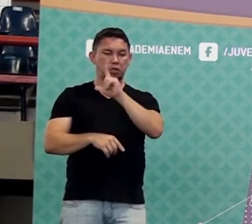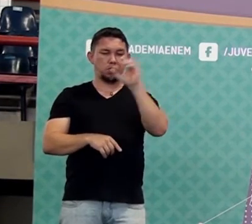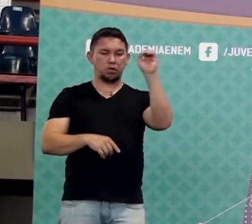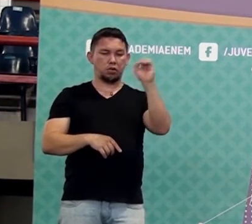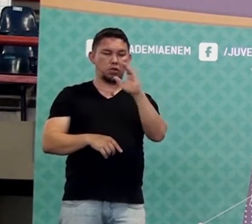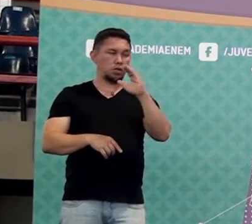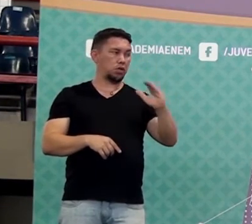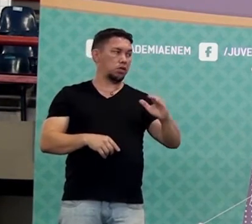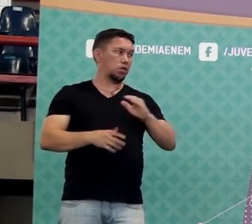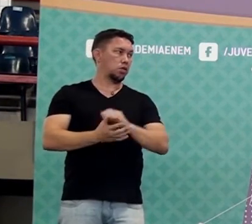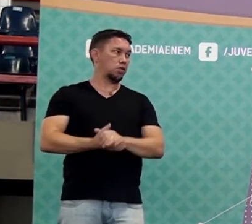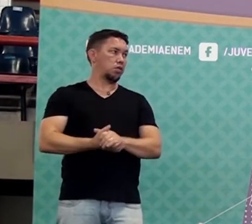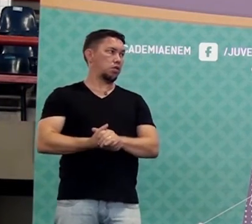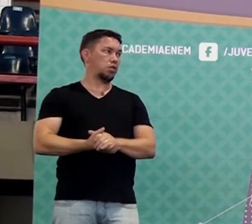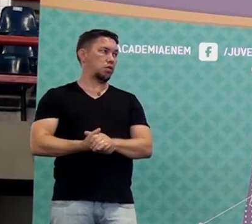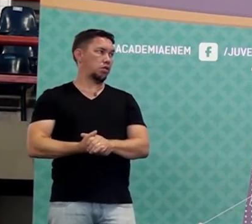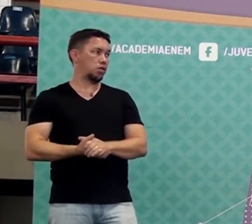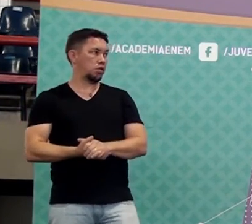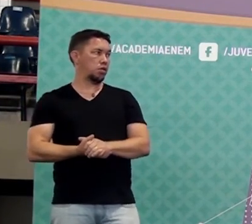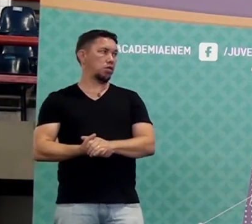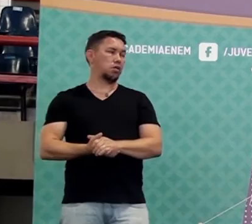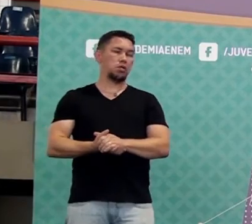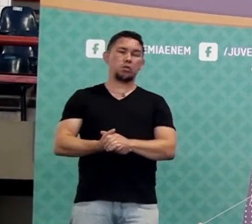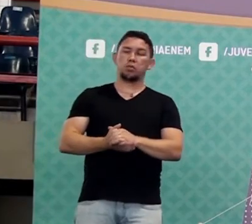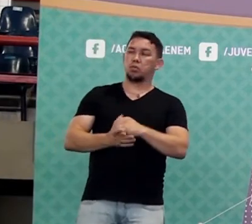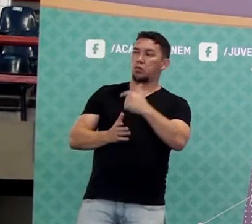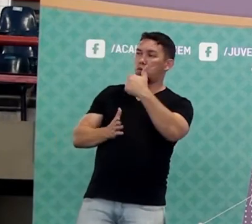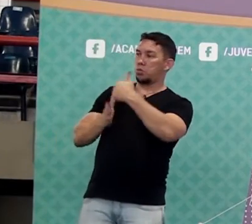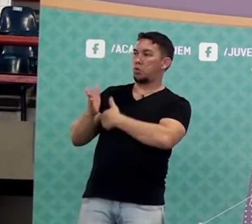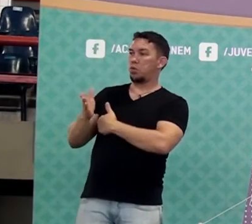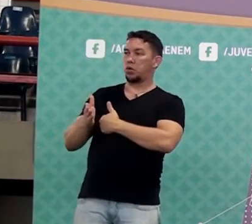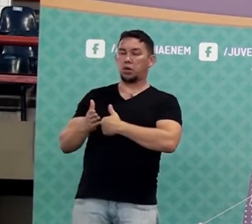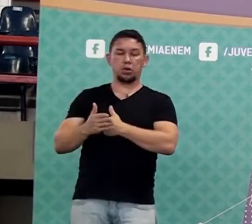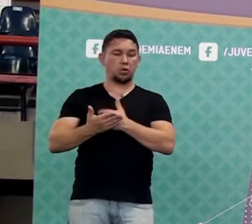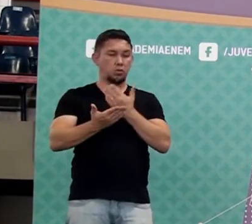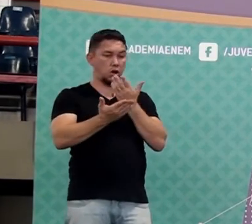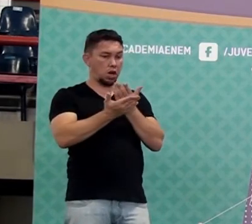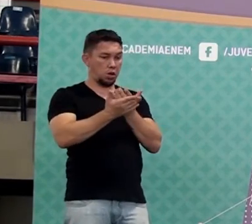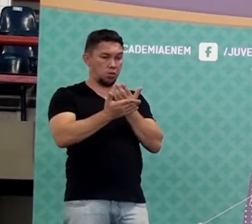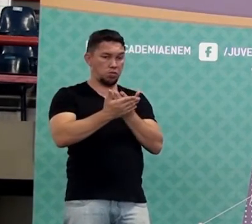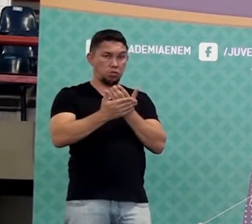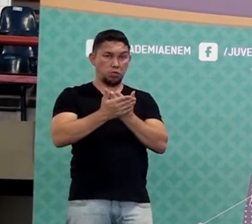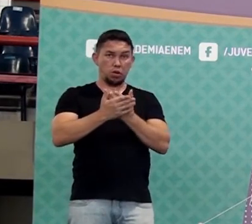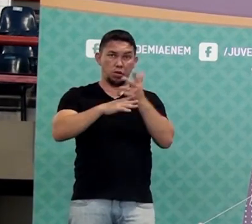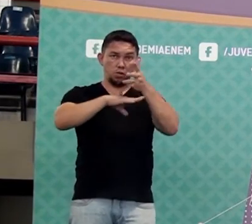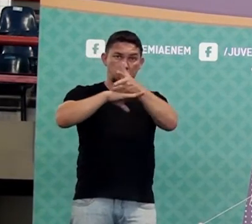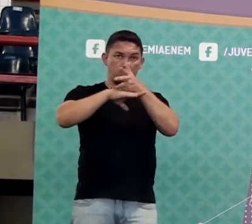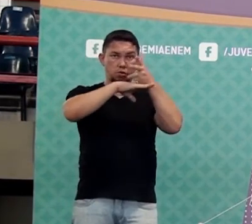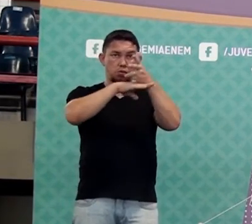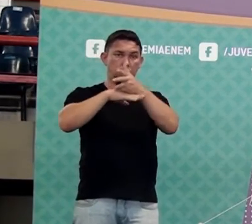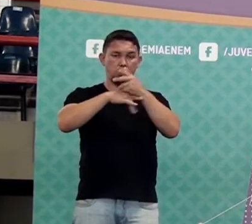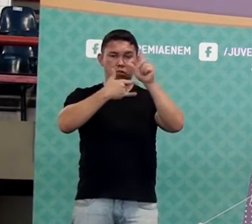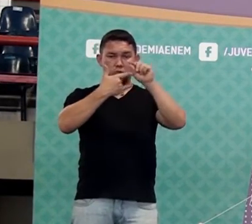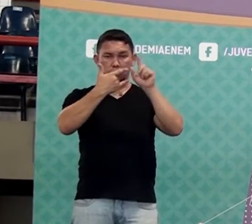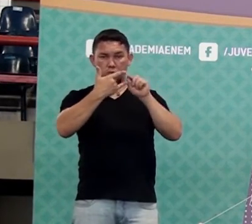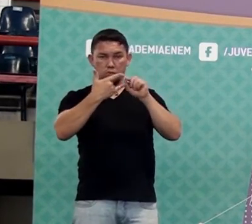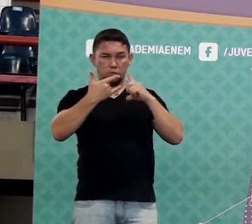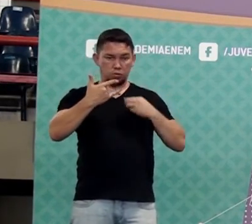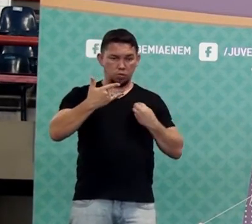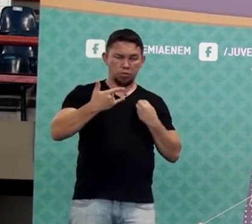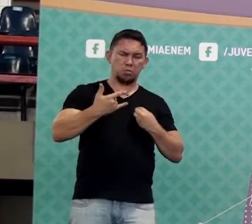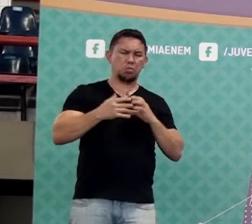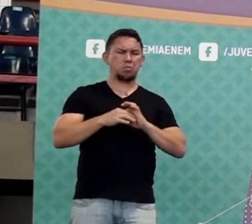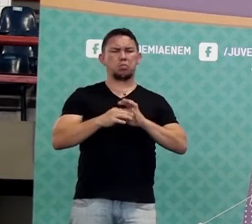Tá perguntando aqui se essas aulas estão disponíveis no YouTube, tá? Sempre, pessoal, a gente vai disponibilizar as aulas mais ou menos uma semana depois.